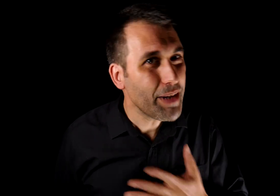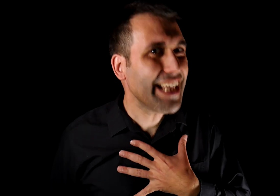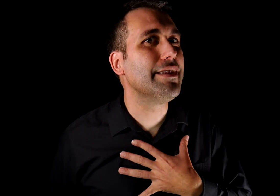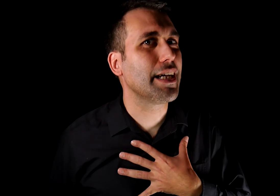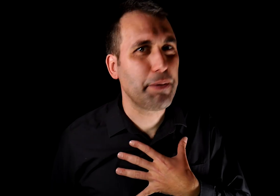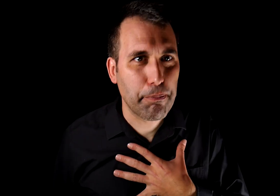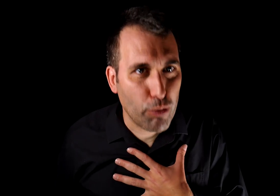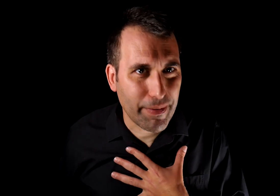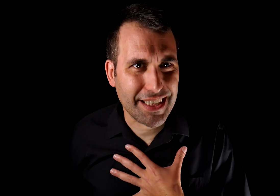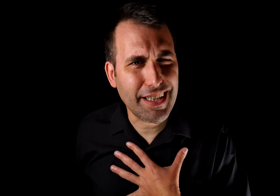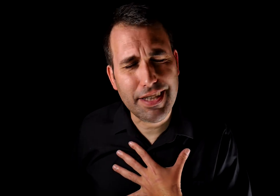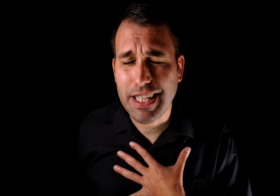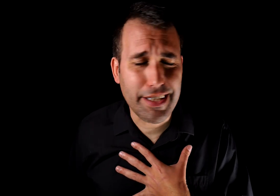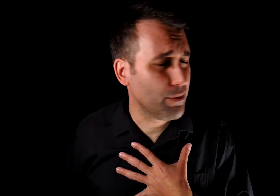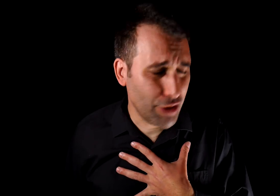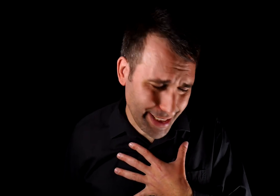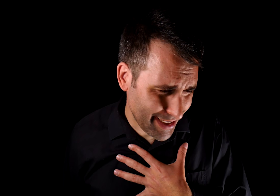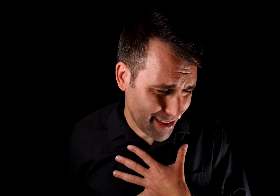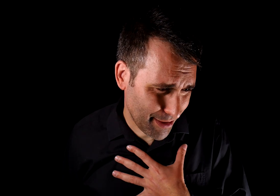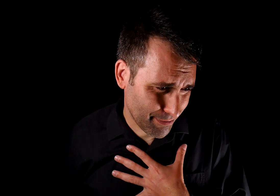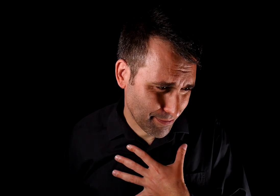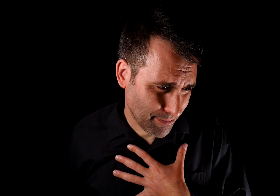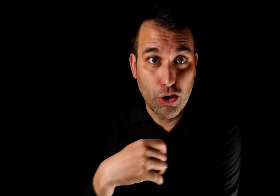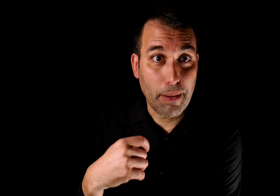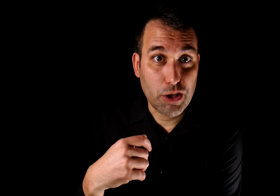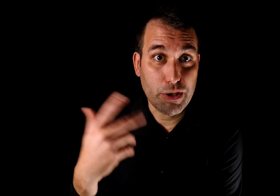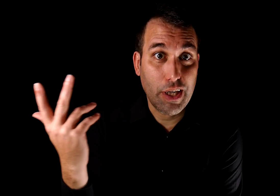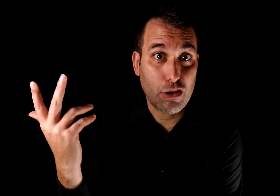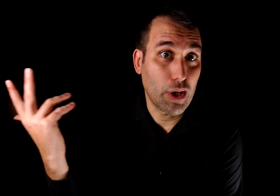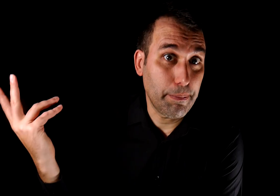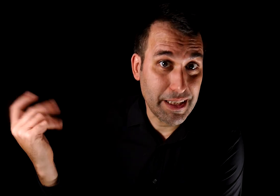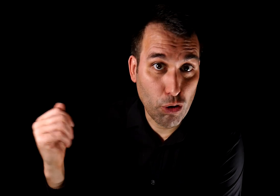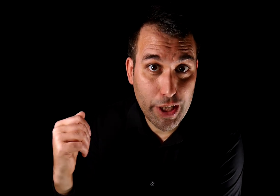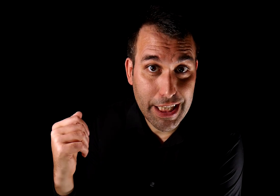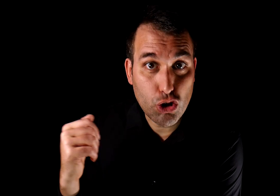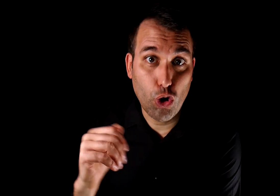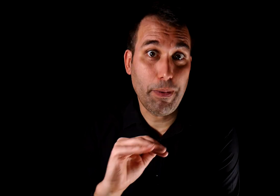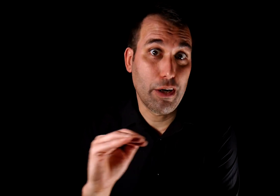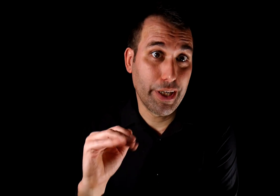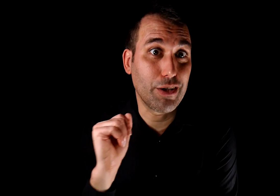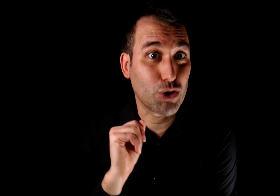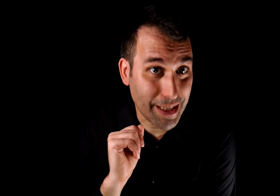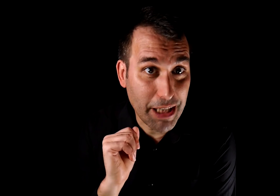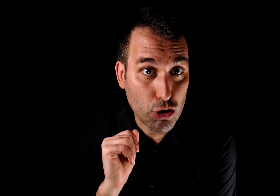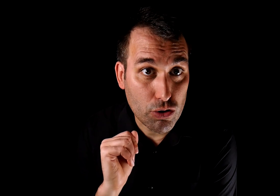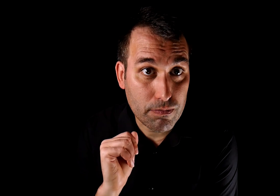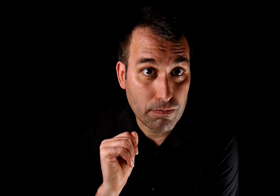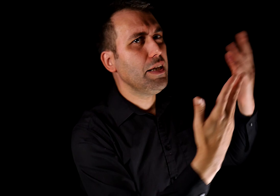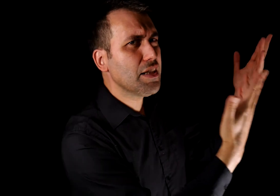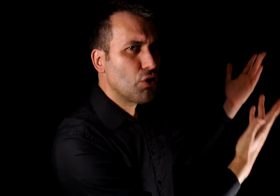humillante que te pidan pruebas y te hace sentir muy triste. No vamos a cuestionar toda la epistemología solo para no herir tus sentimientos. Y esto